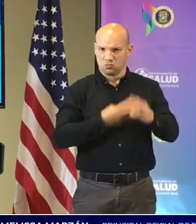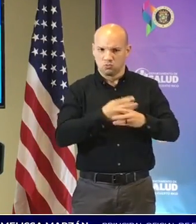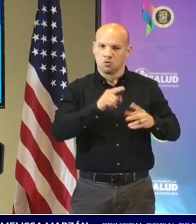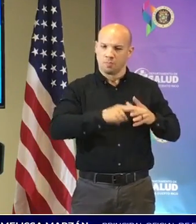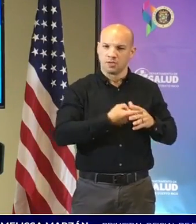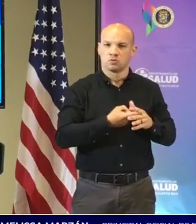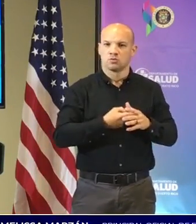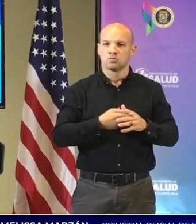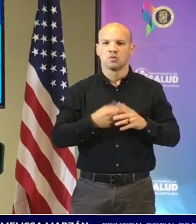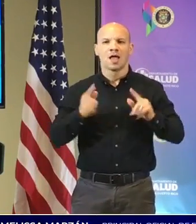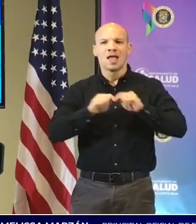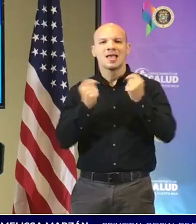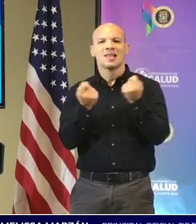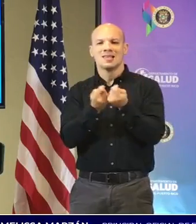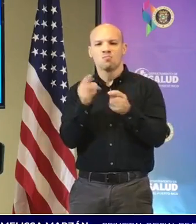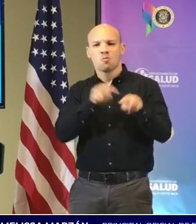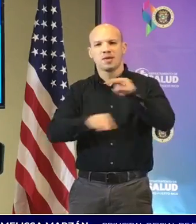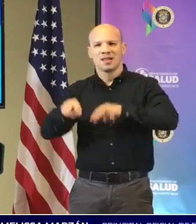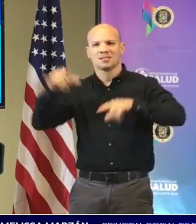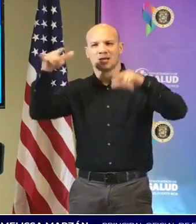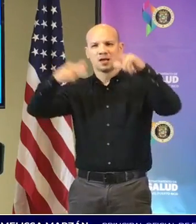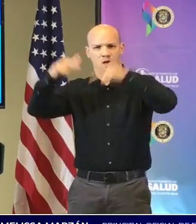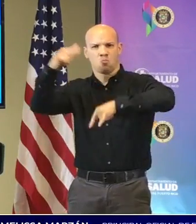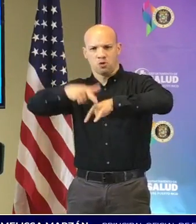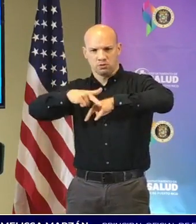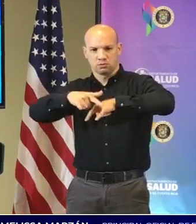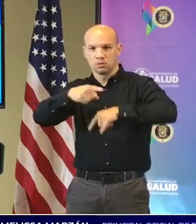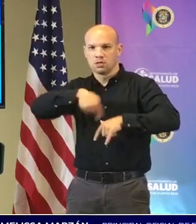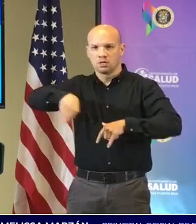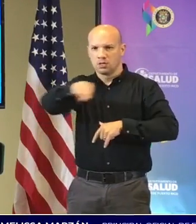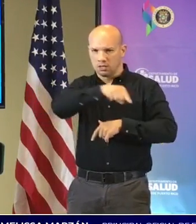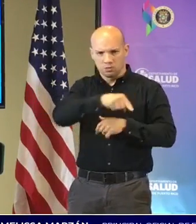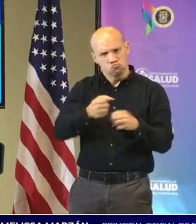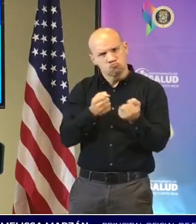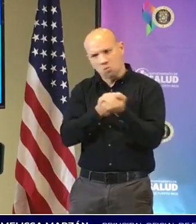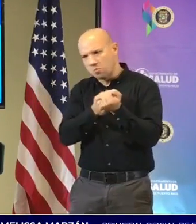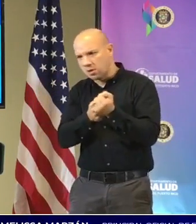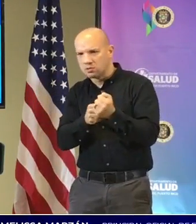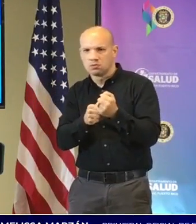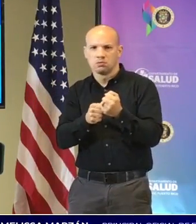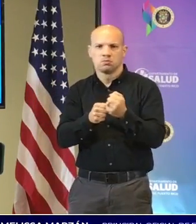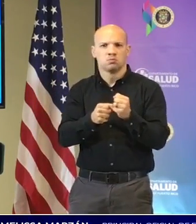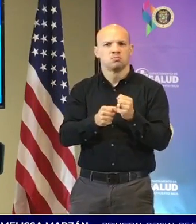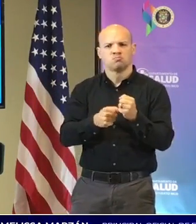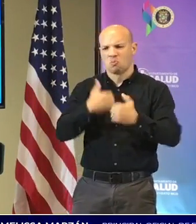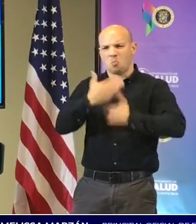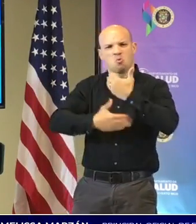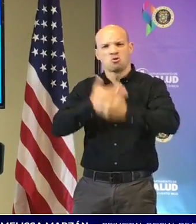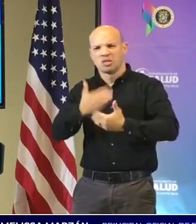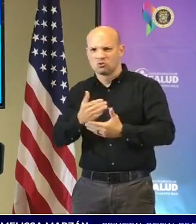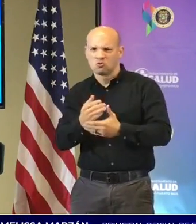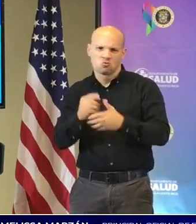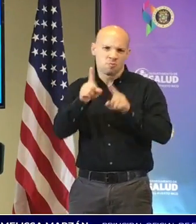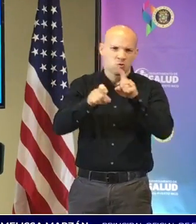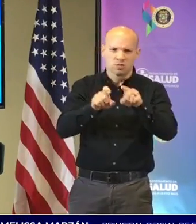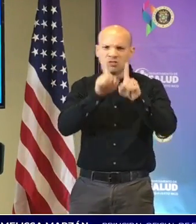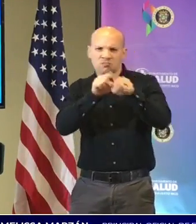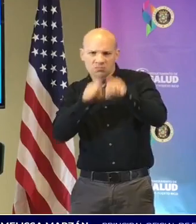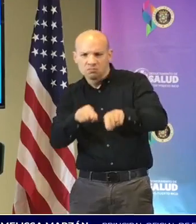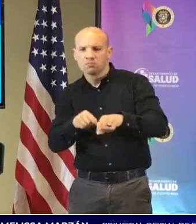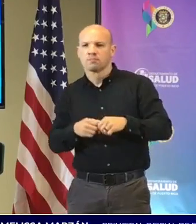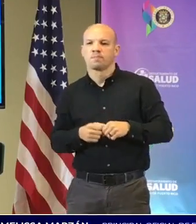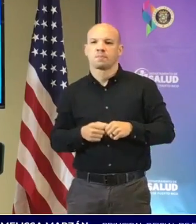aeropuertos quien estuvo apoyando y contestando las preguntas de los protocolos que estableció la organización